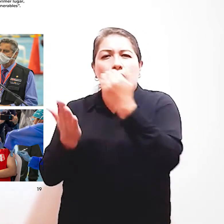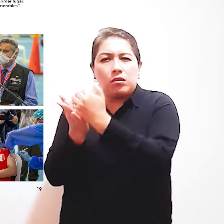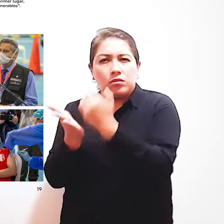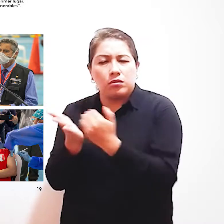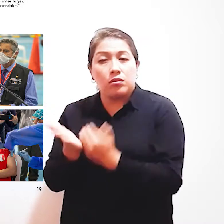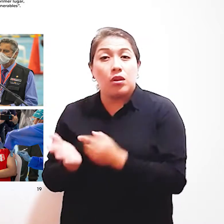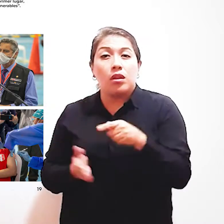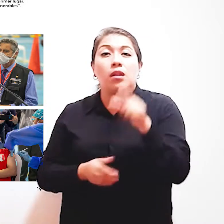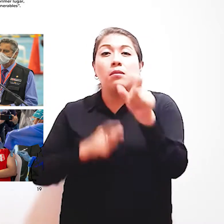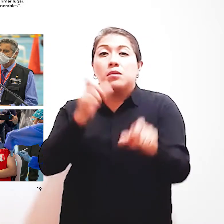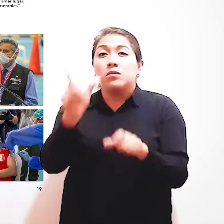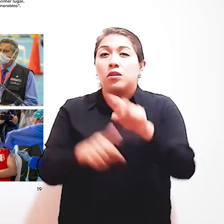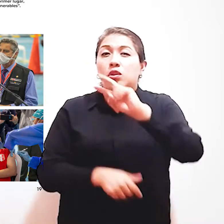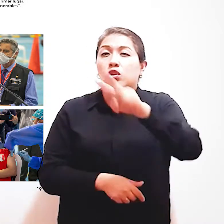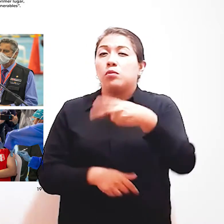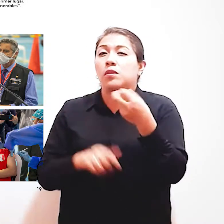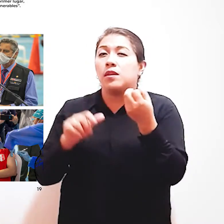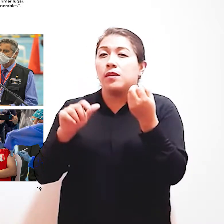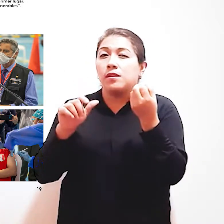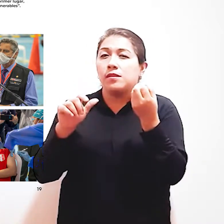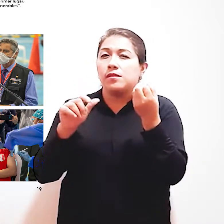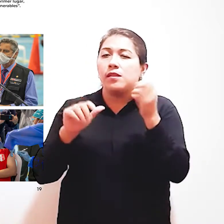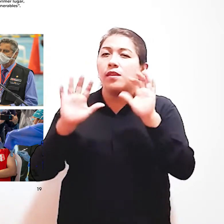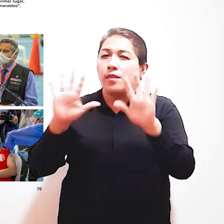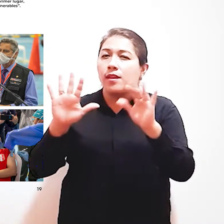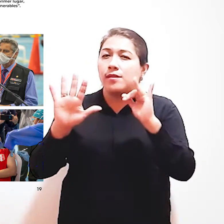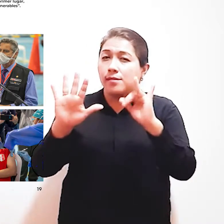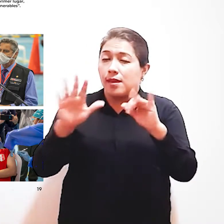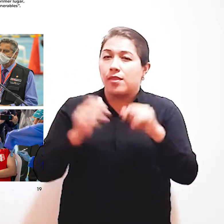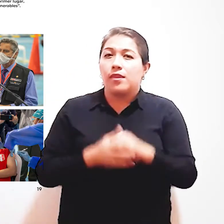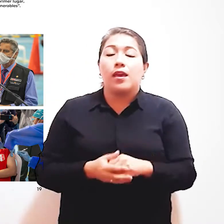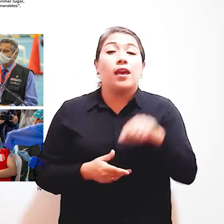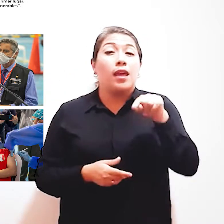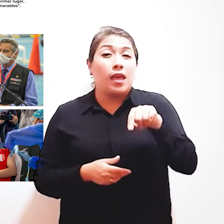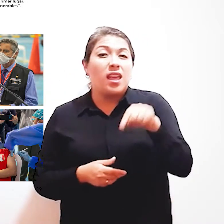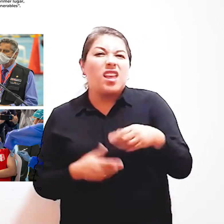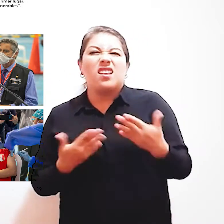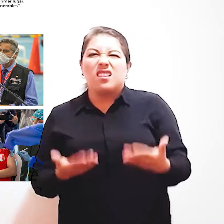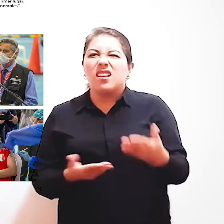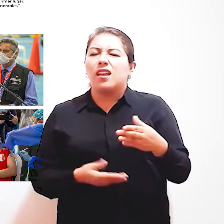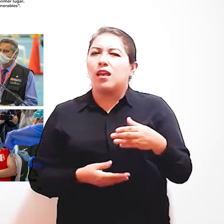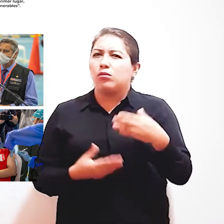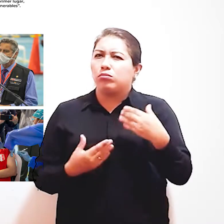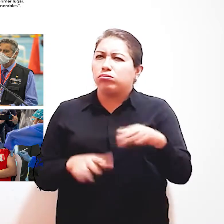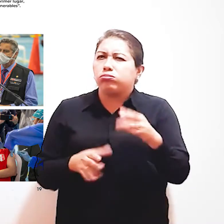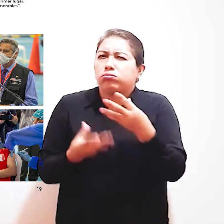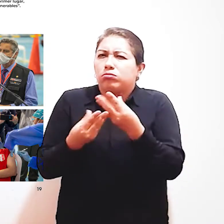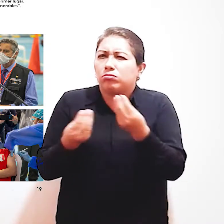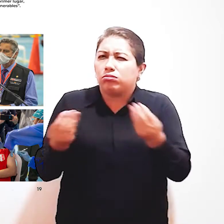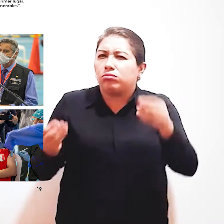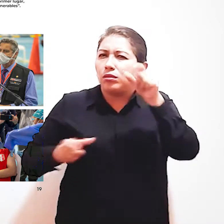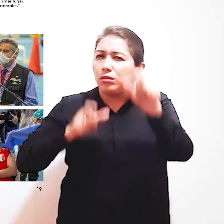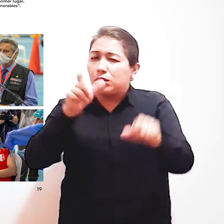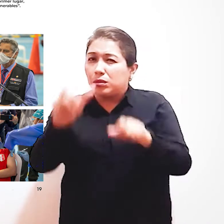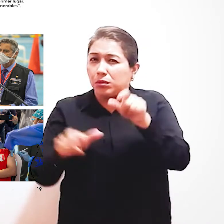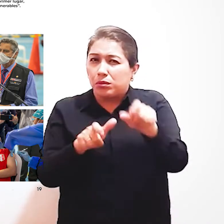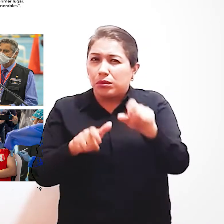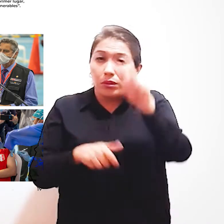De población Y vivienda 2017 La población Con discapacidad En el Perú Es de 3.051